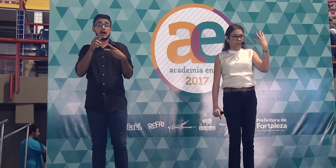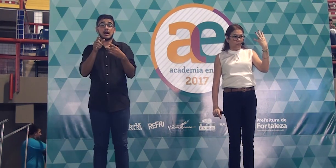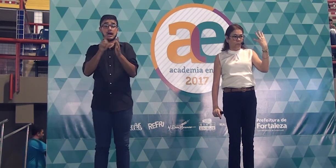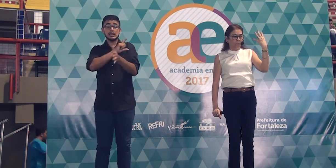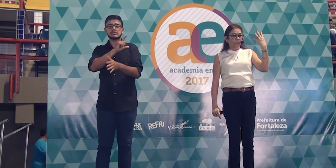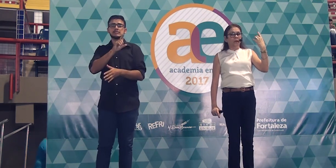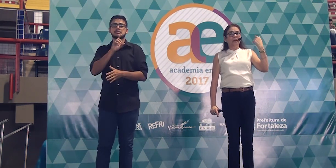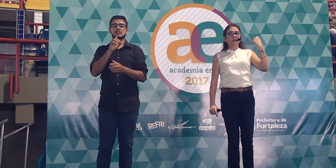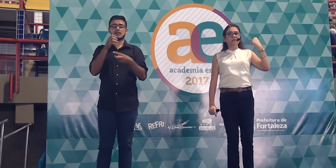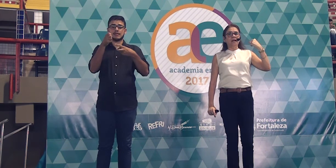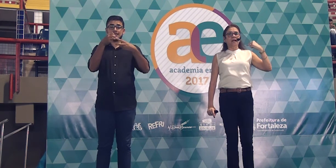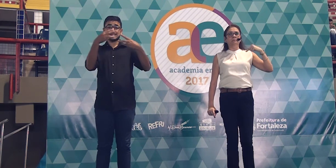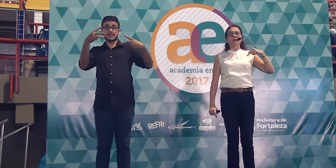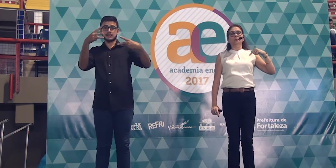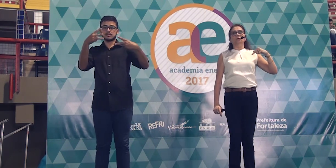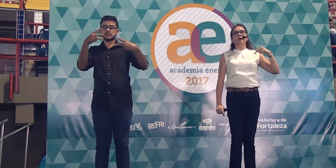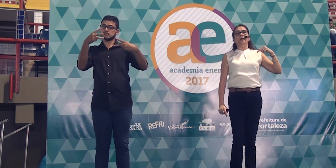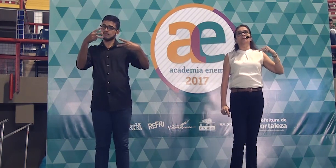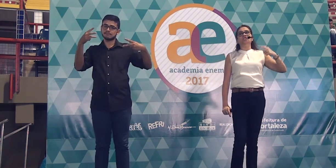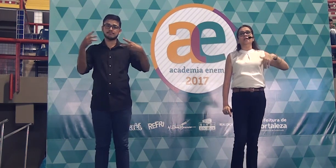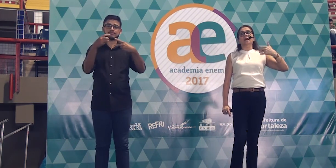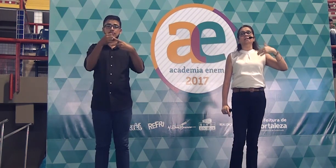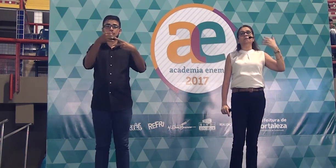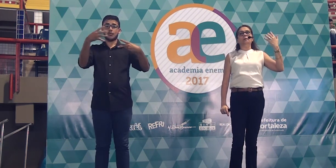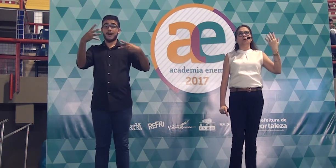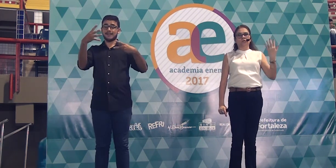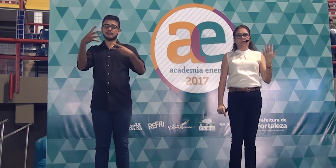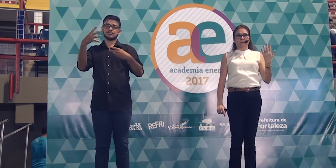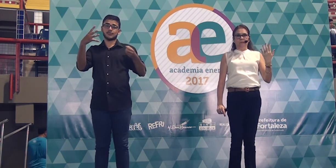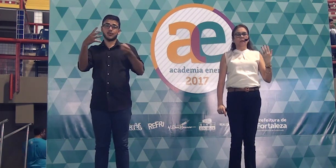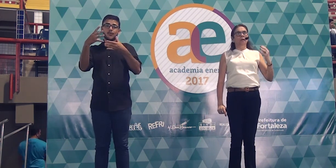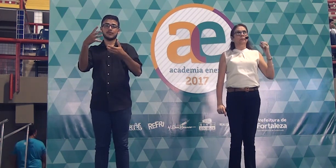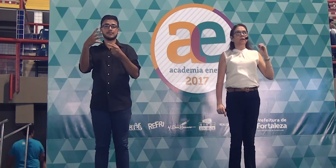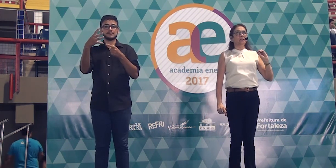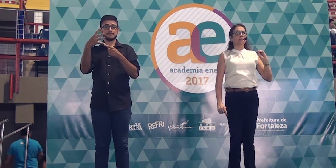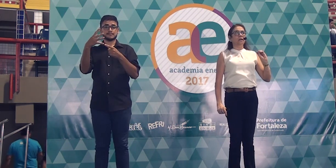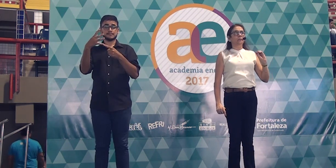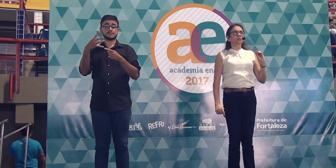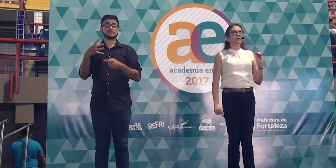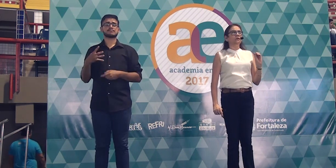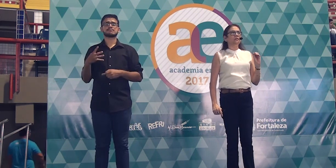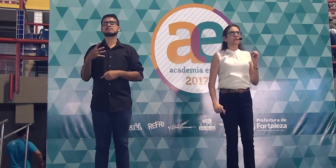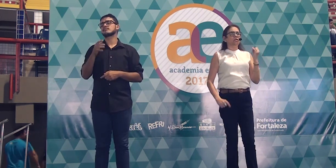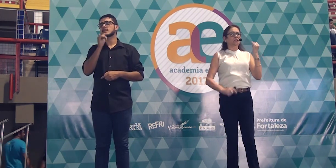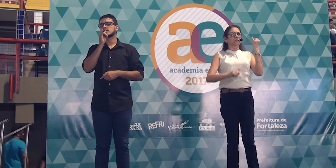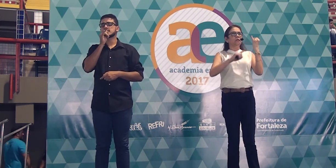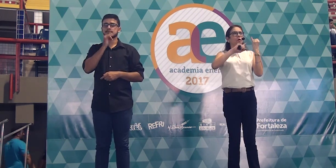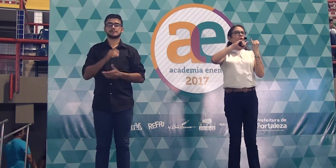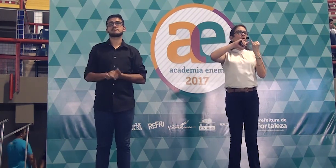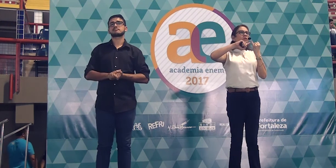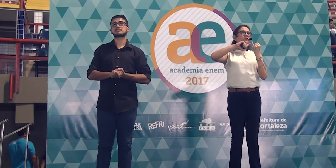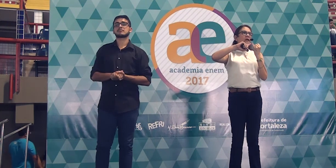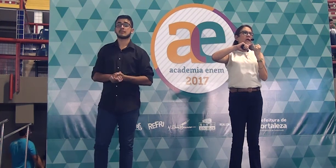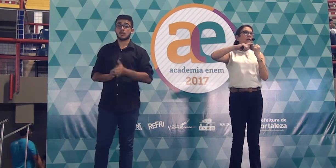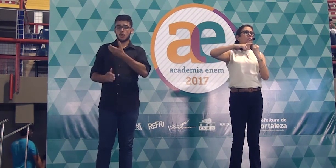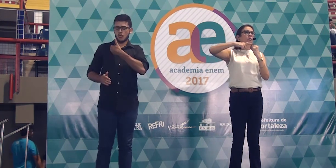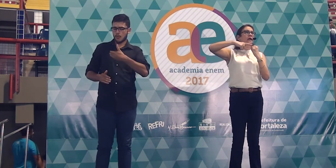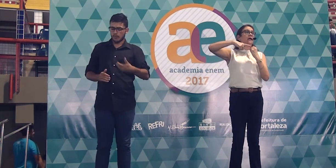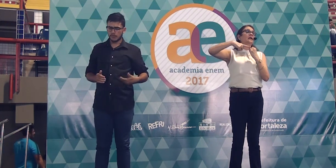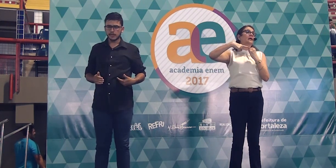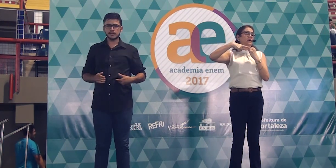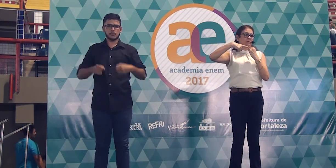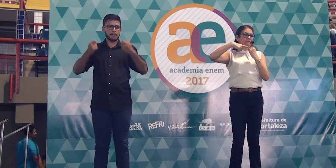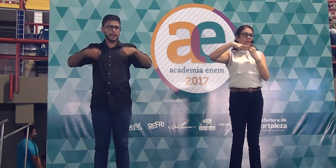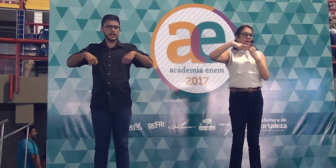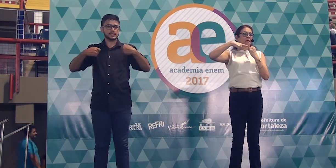são quatro. Esse elemento é de resposta. Por exemplo, se você diz, o governo